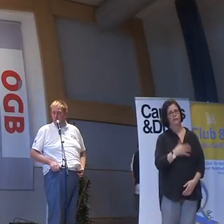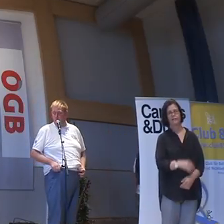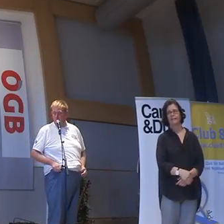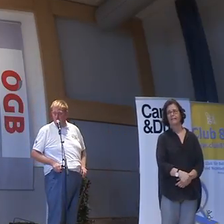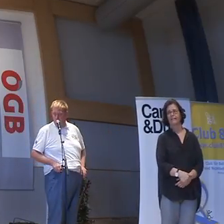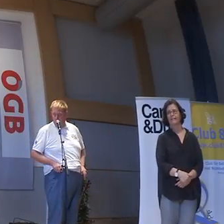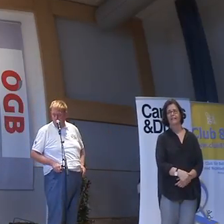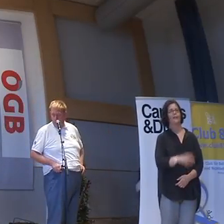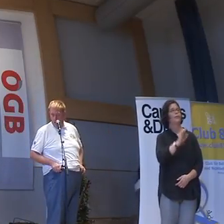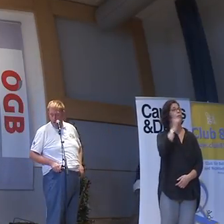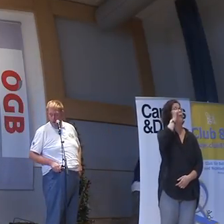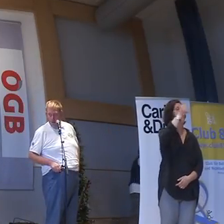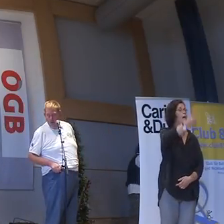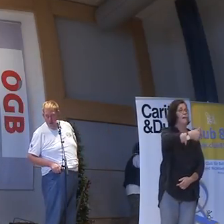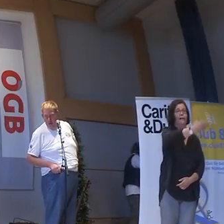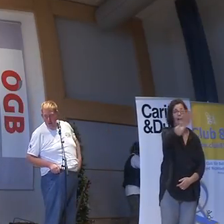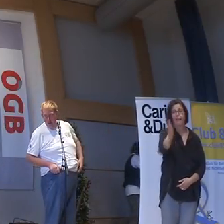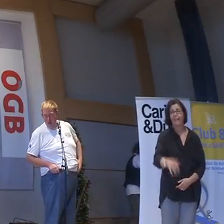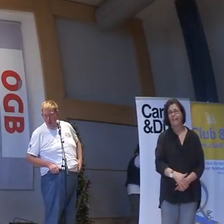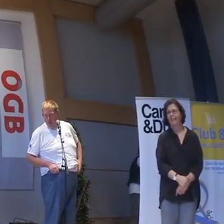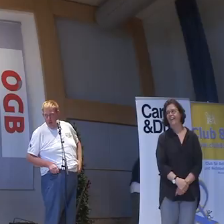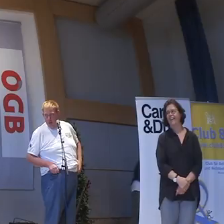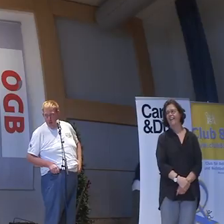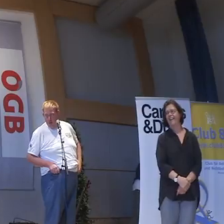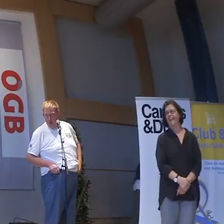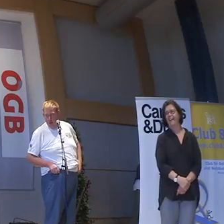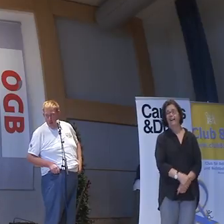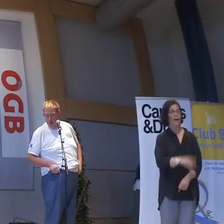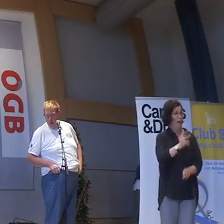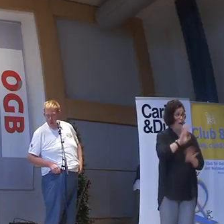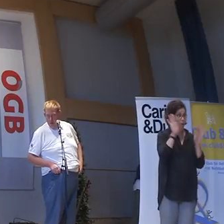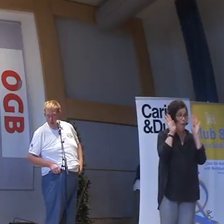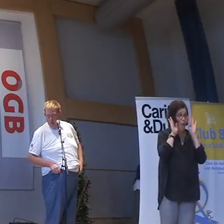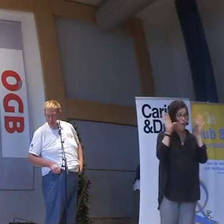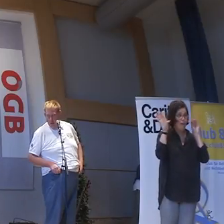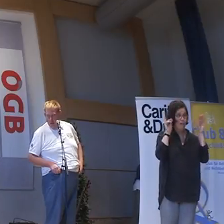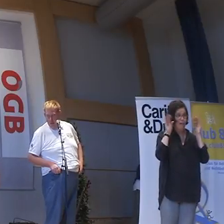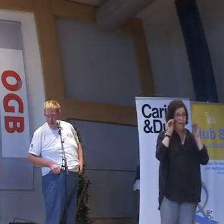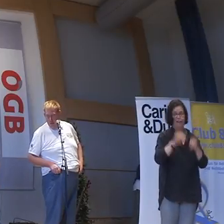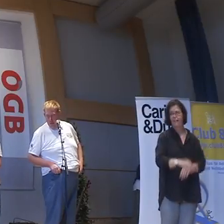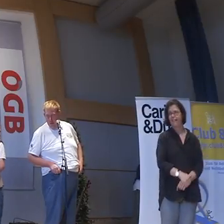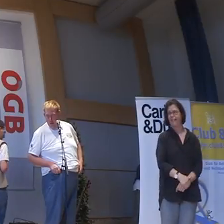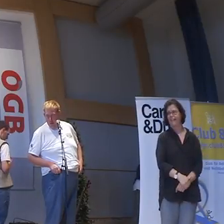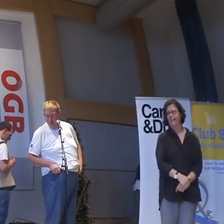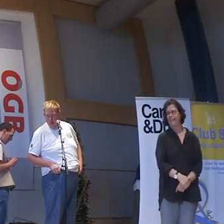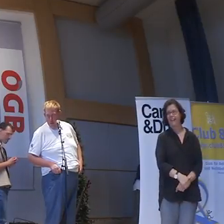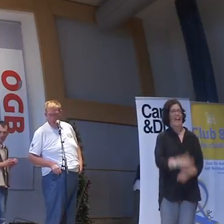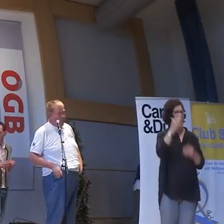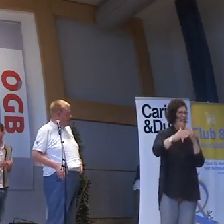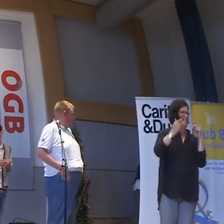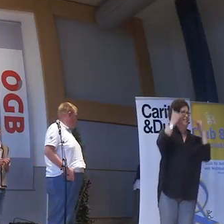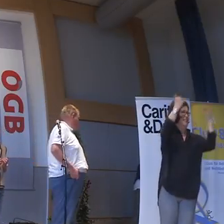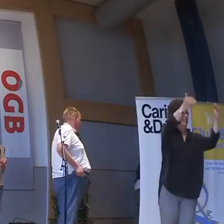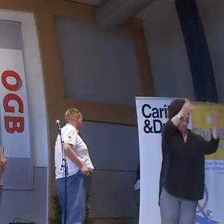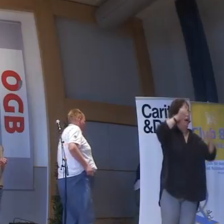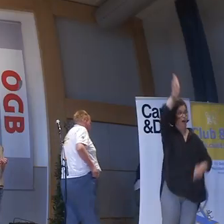Guten Morgen, können nicht alle hören? Die letzte Bank, ganz hinten,